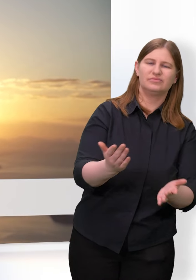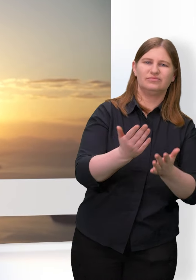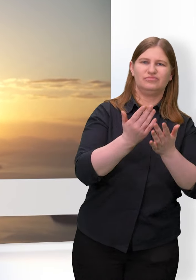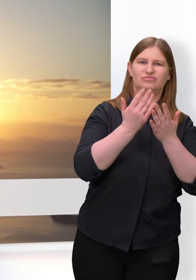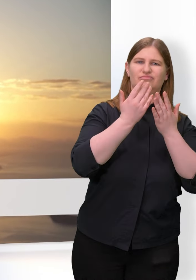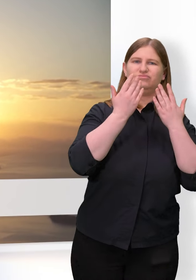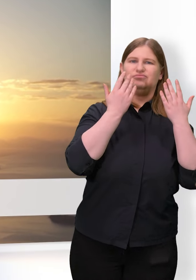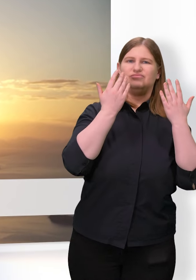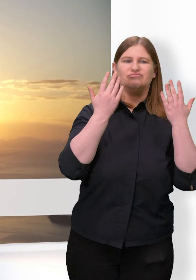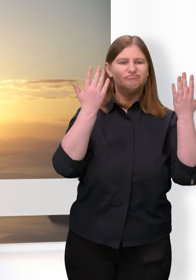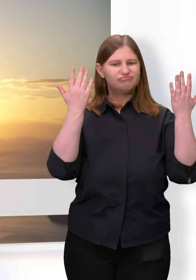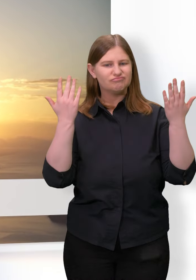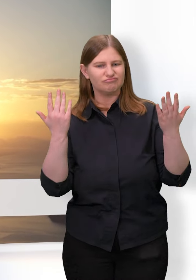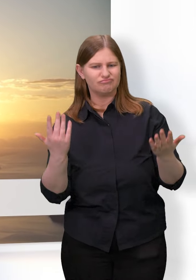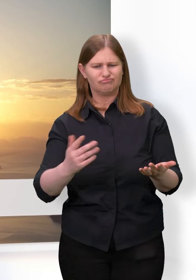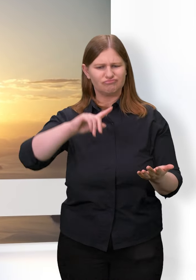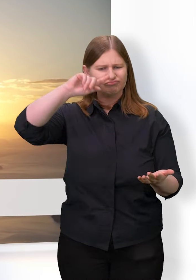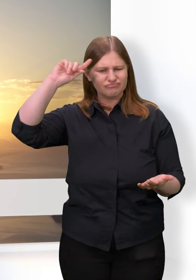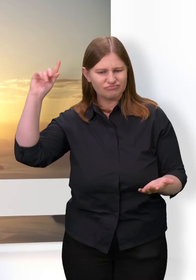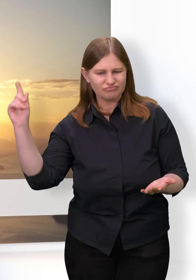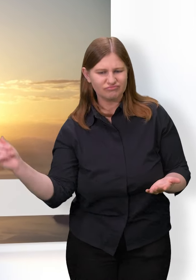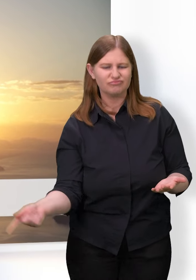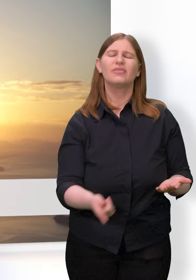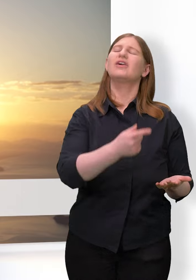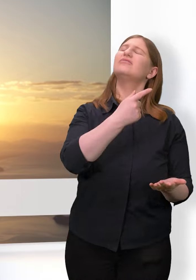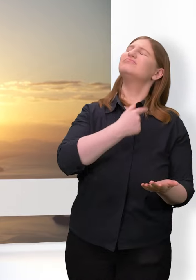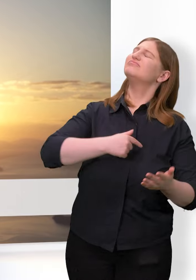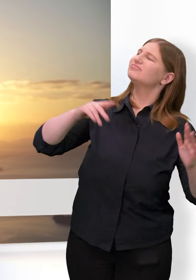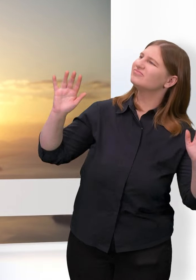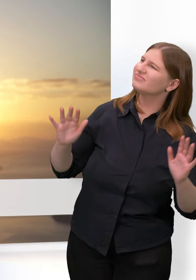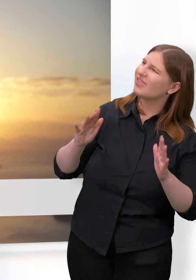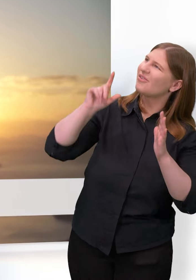Wir feiern diesen